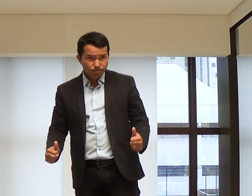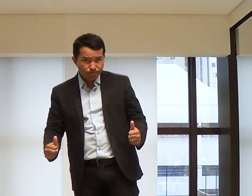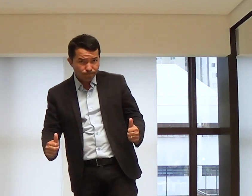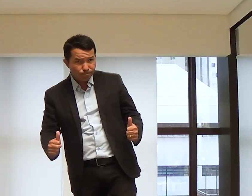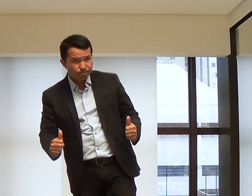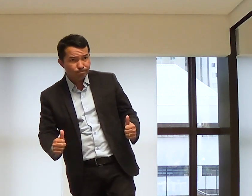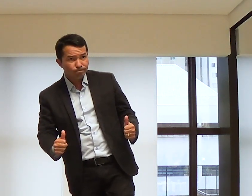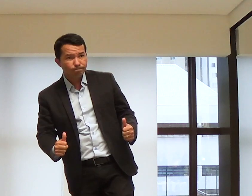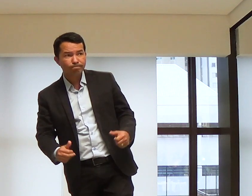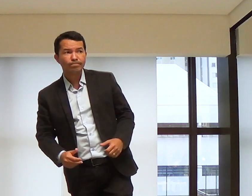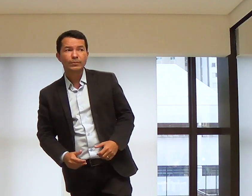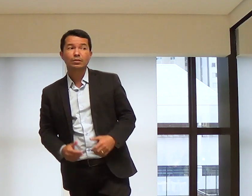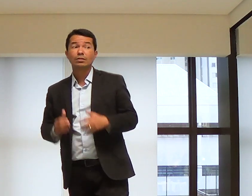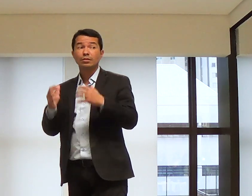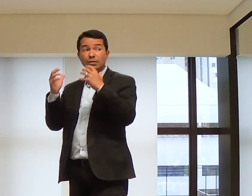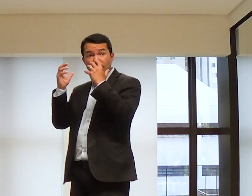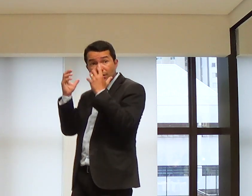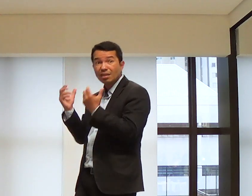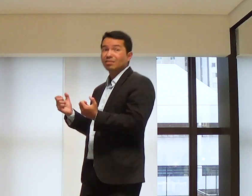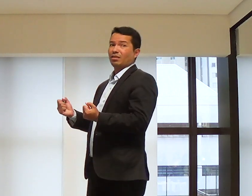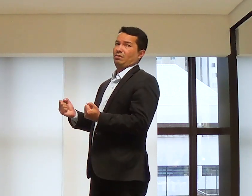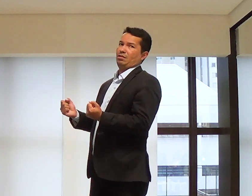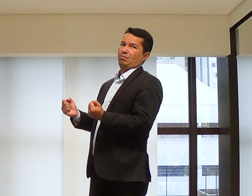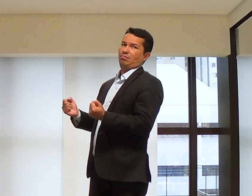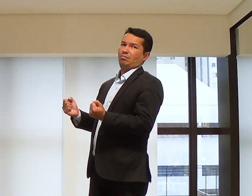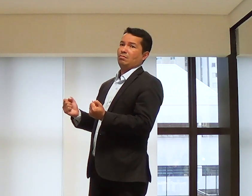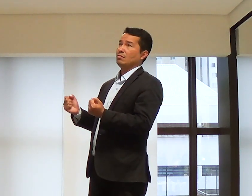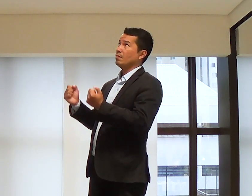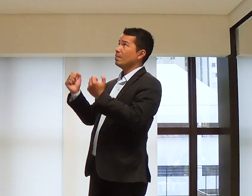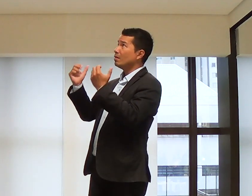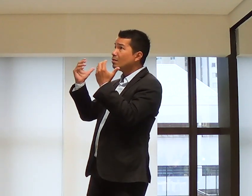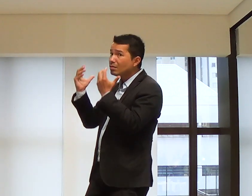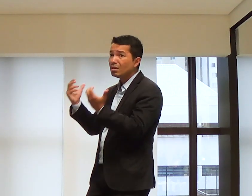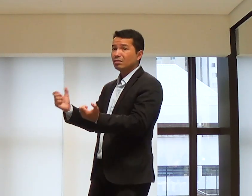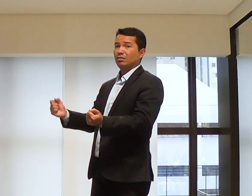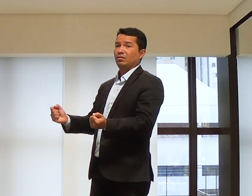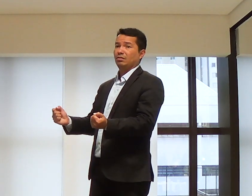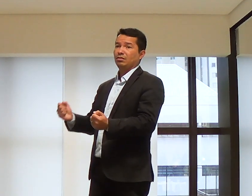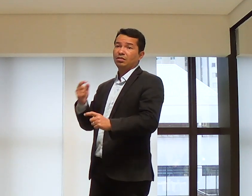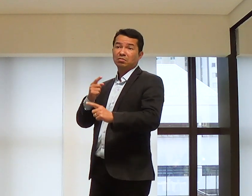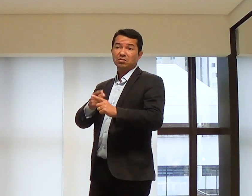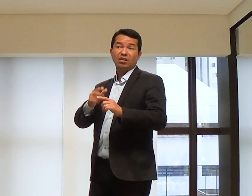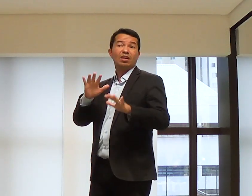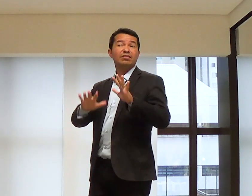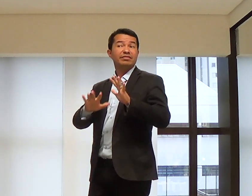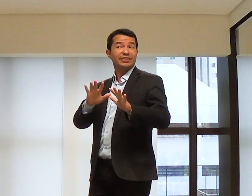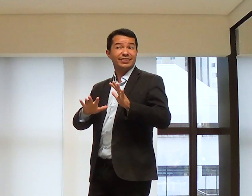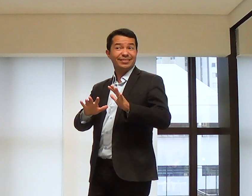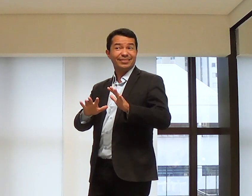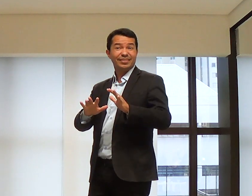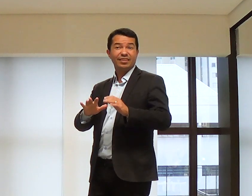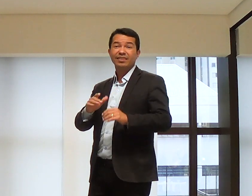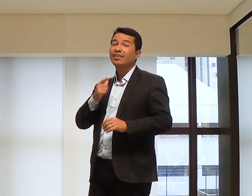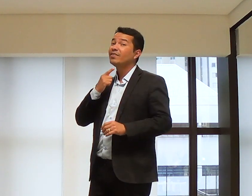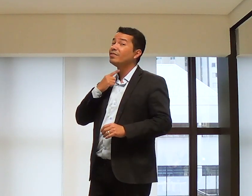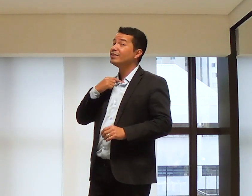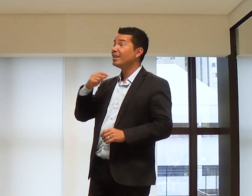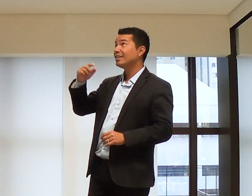Me mostre sua vontade e me venha com sua graça sobre mim. Aceite a vontade de Deus. Porque,